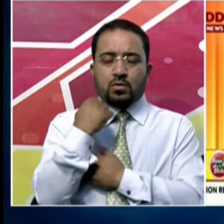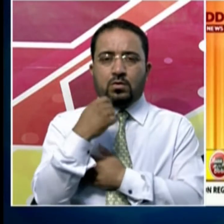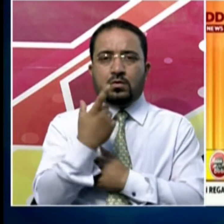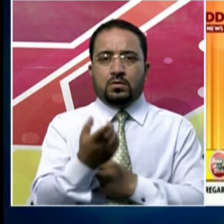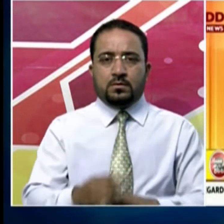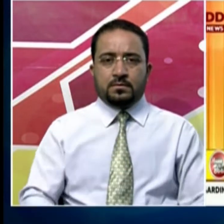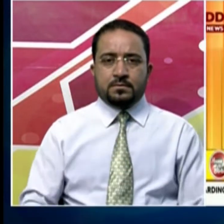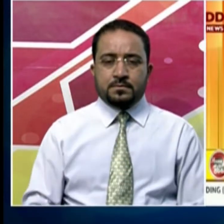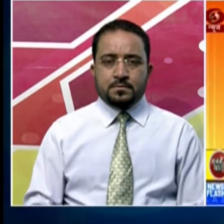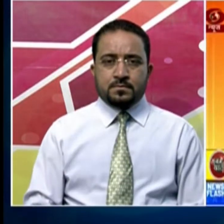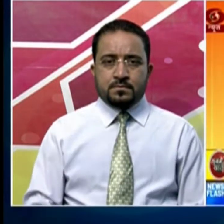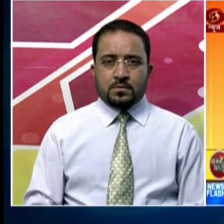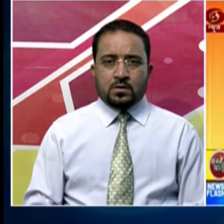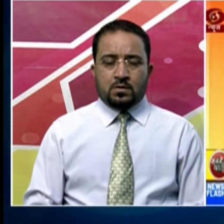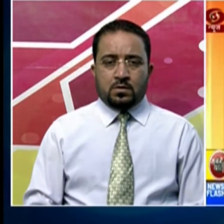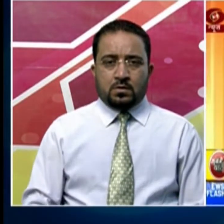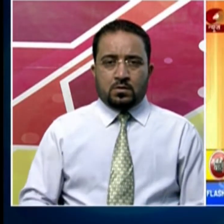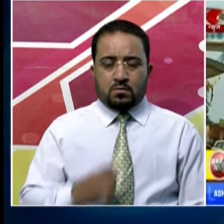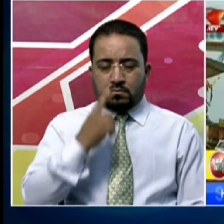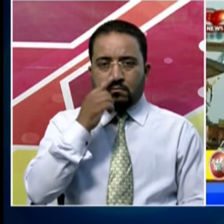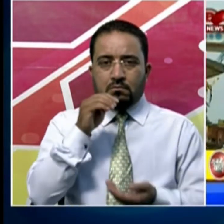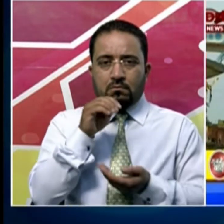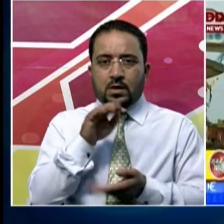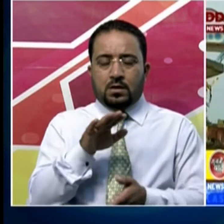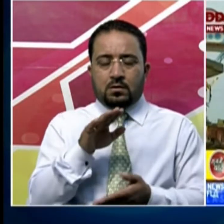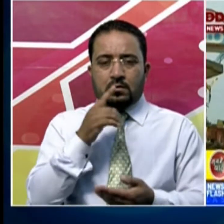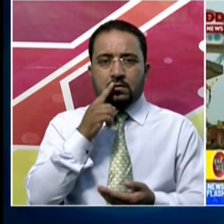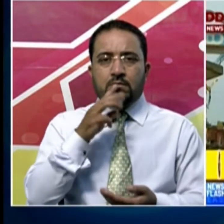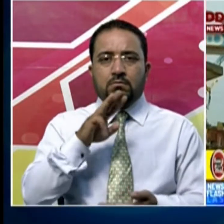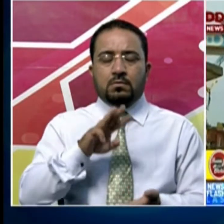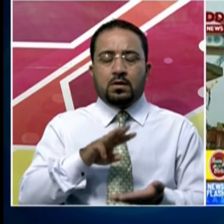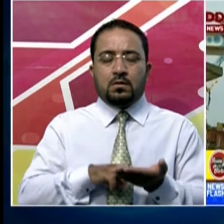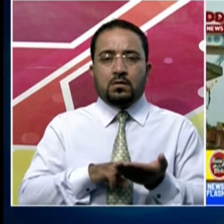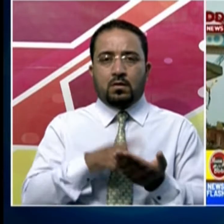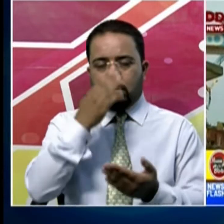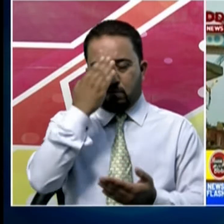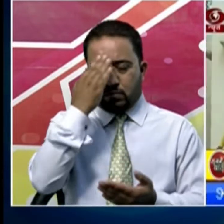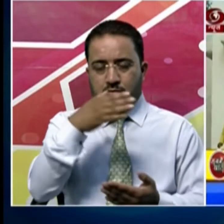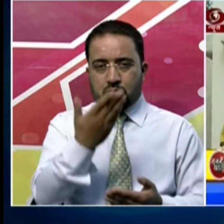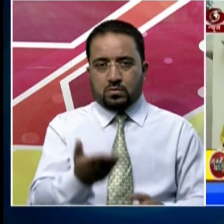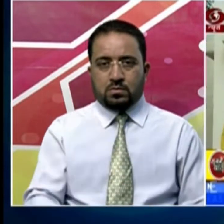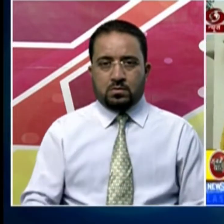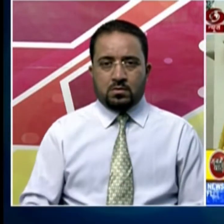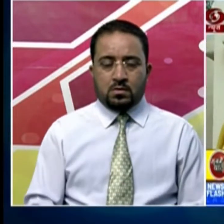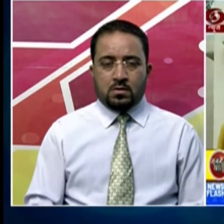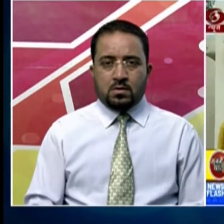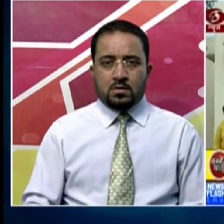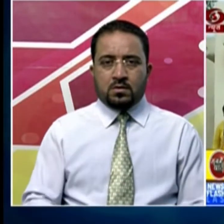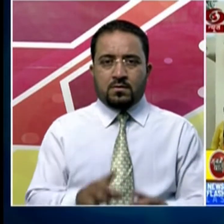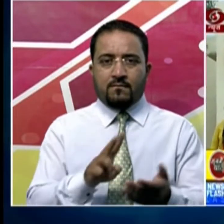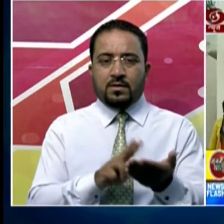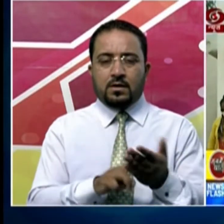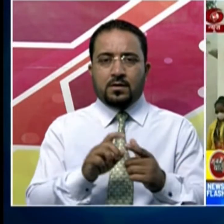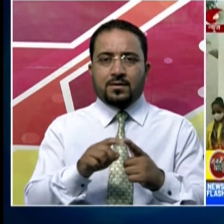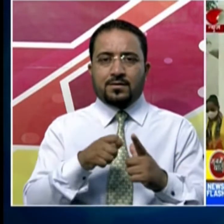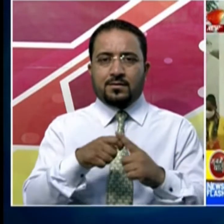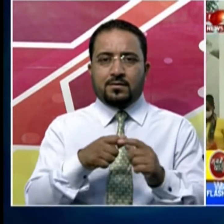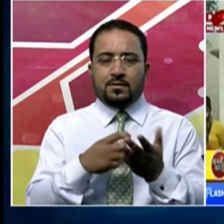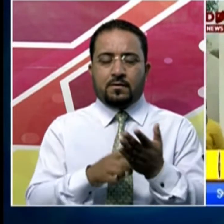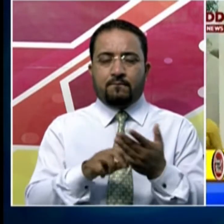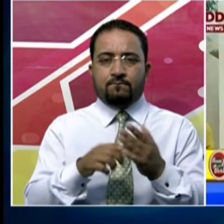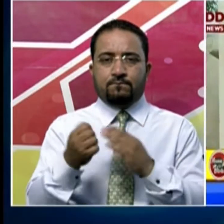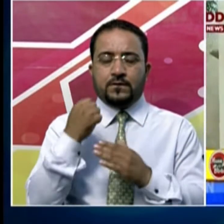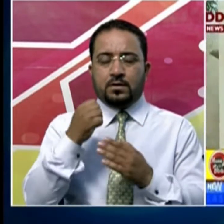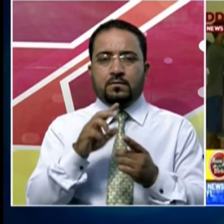ساتھ ان کی ماہوں کو بھی سلام پیش کیا انہوں نے کرگل وجہ دیوس کے موقع پر